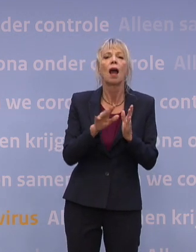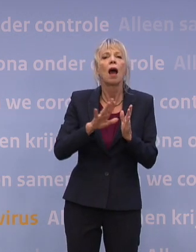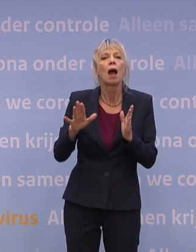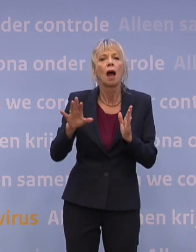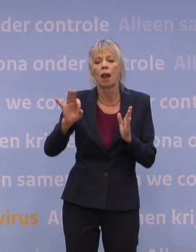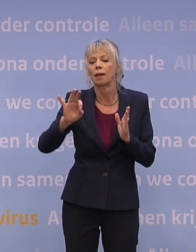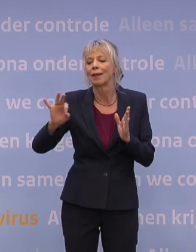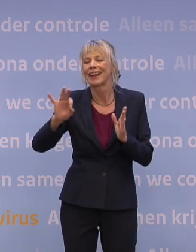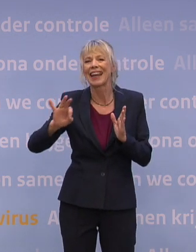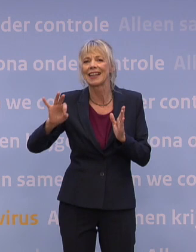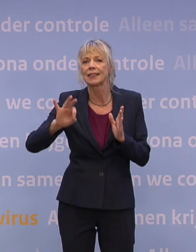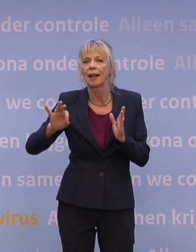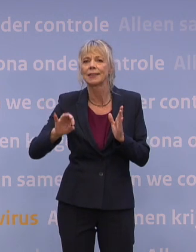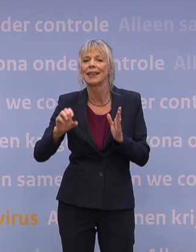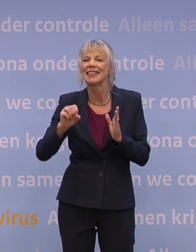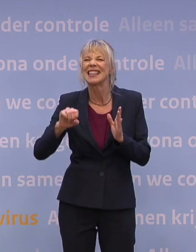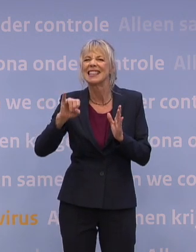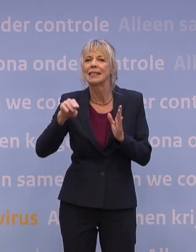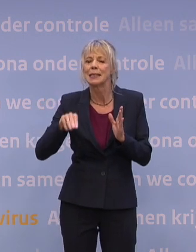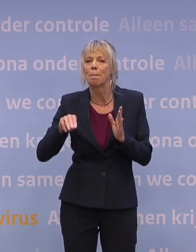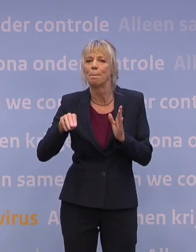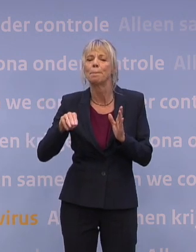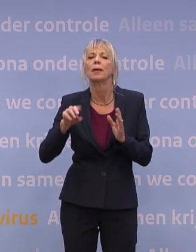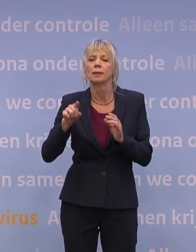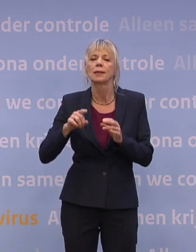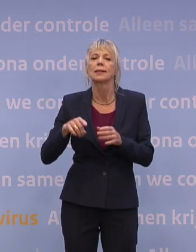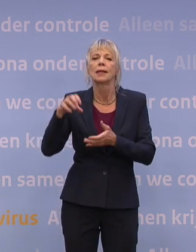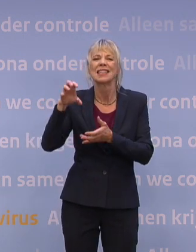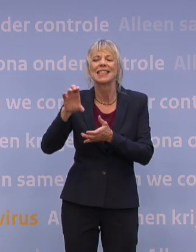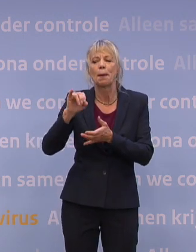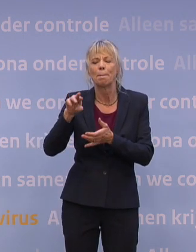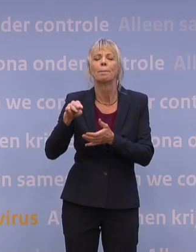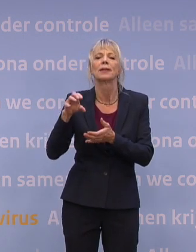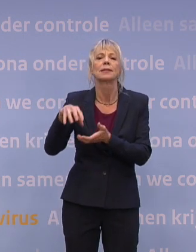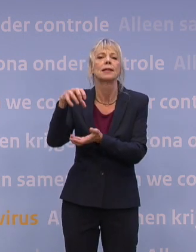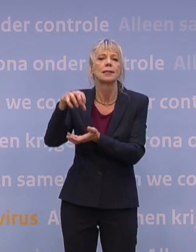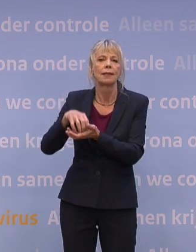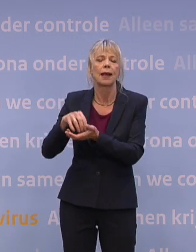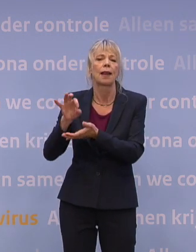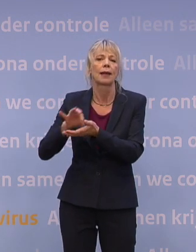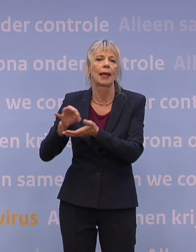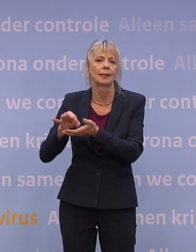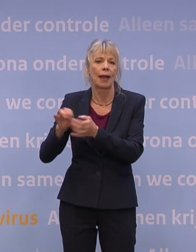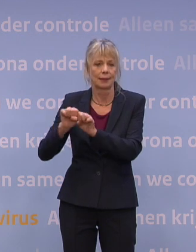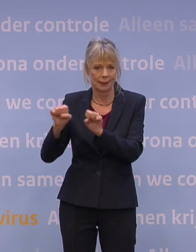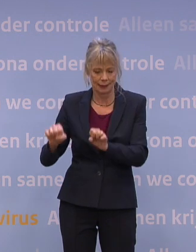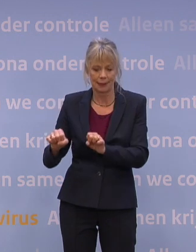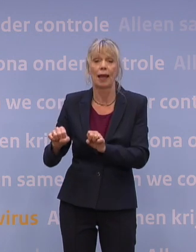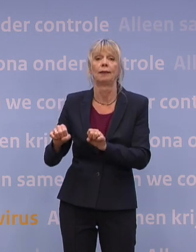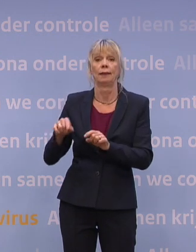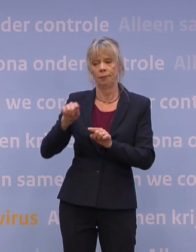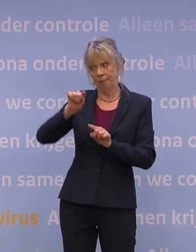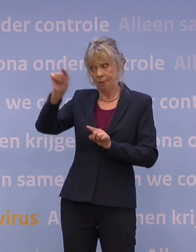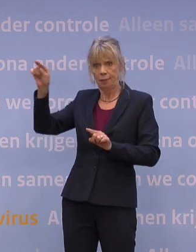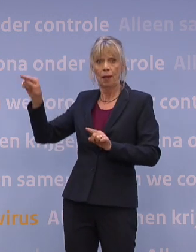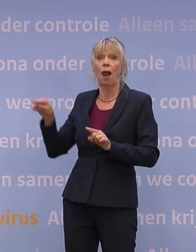die inmiddels in SIMS staan, dat is het centrale registratiesysteem. We hebben natuurlijk verschillende prikkende partijen gehad in Nederland, die hebben allemaal hun spulletjes netjes opgestuurd, als het goed is,